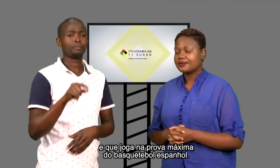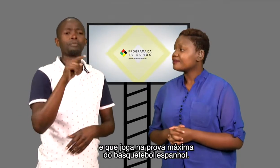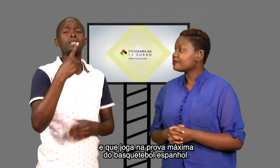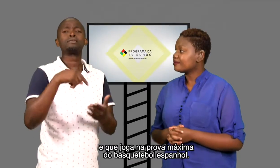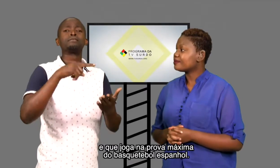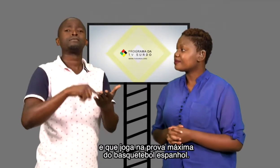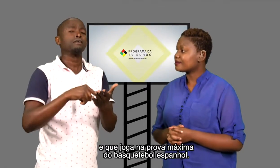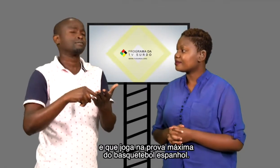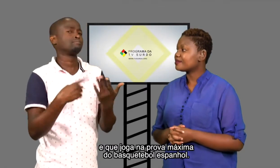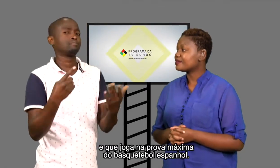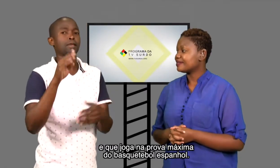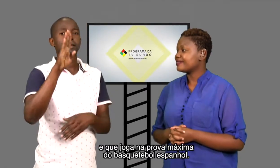máxima do basquetebol espanhol.